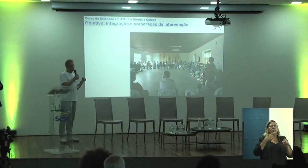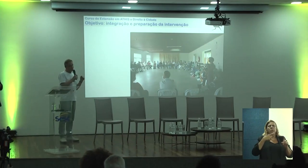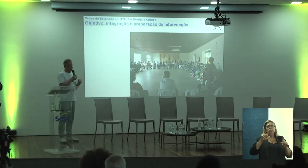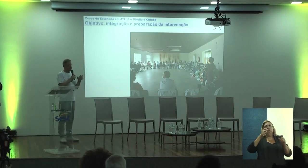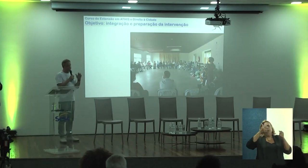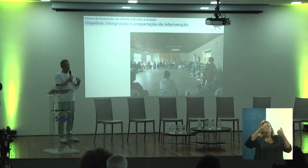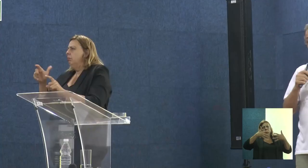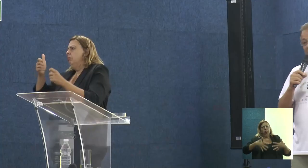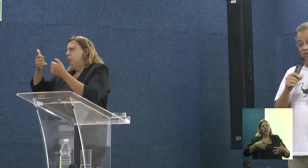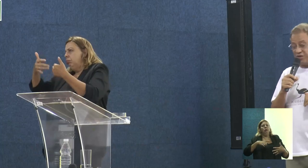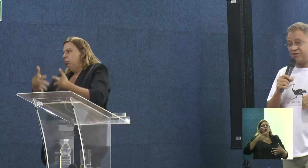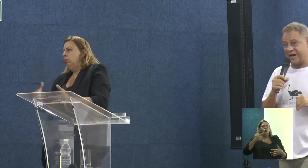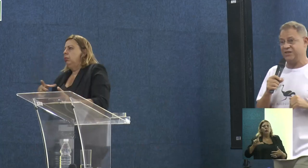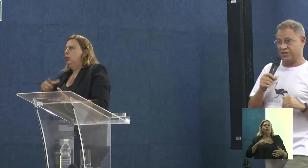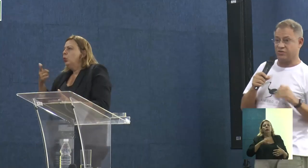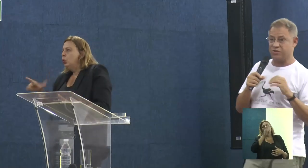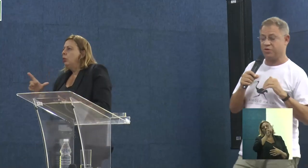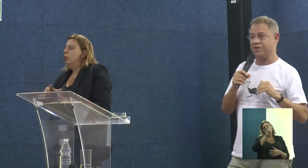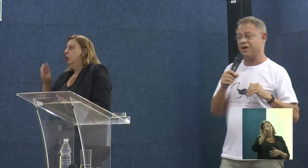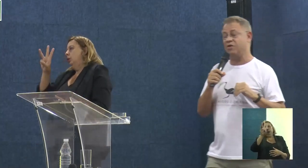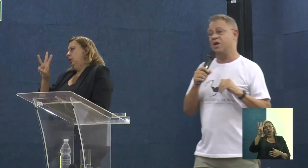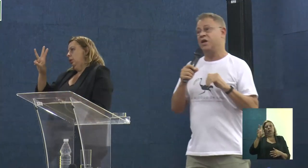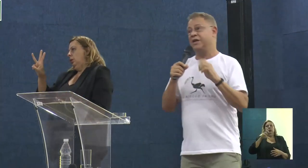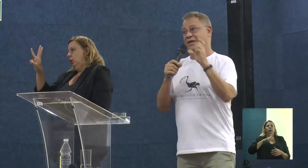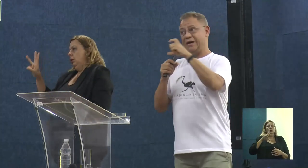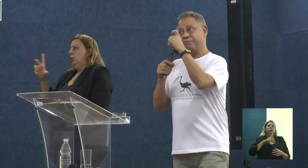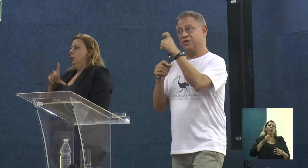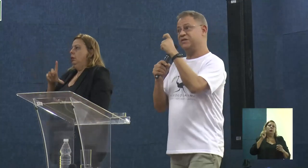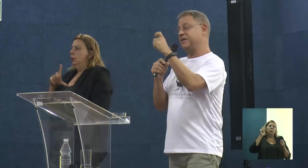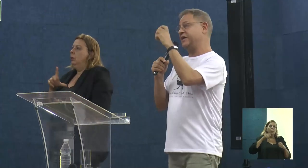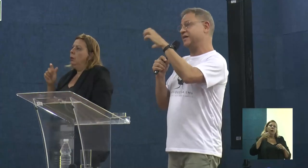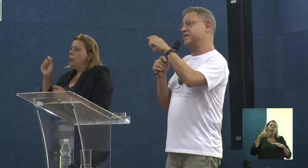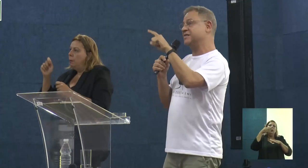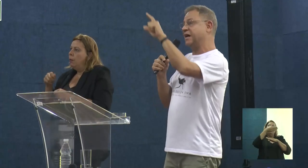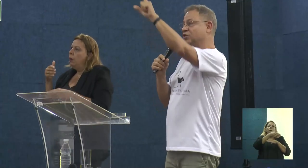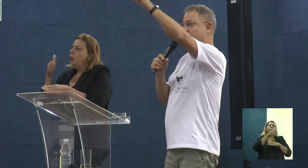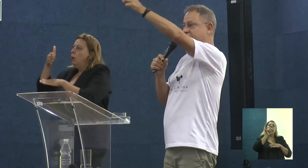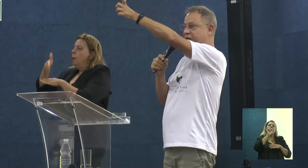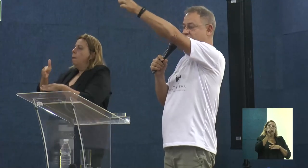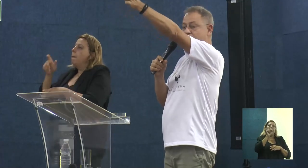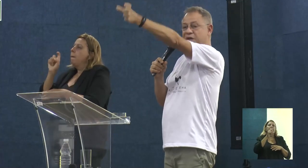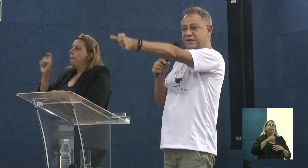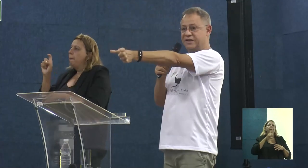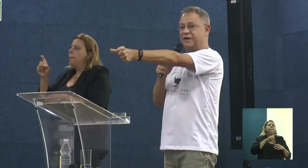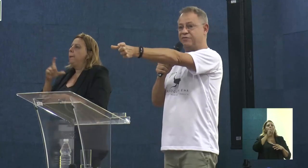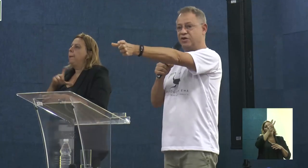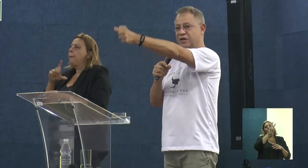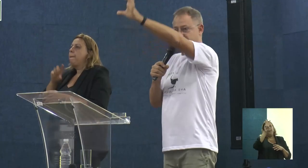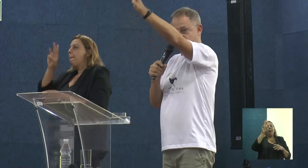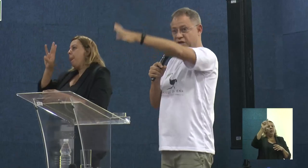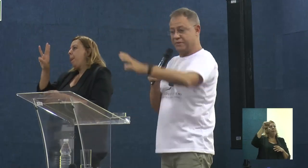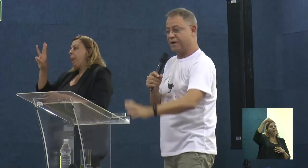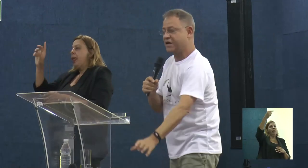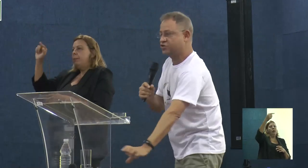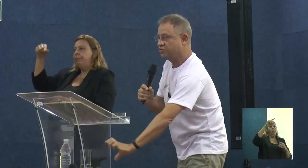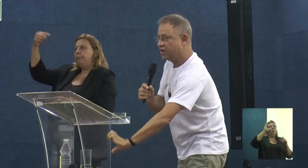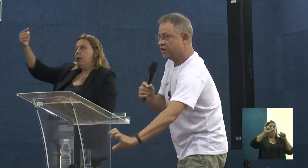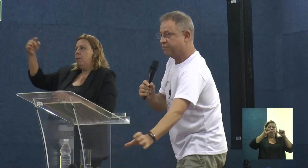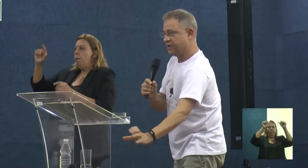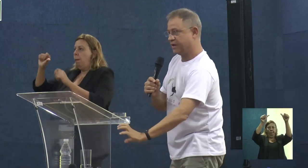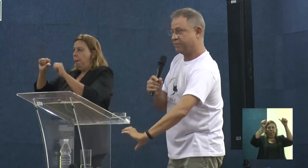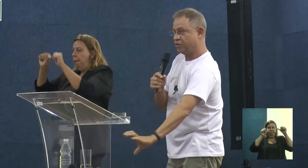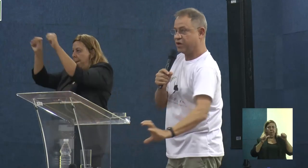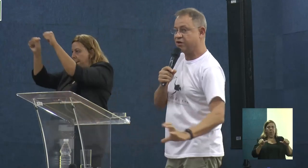obviamente, o curso, a gente tem no nosso site, no nosso portal, que pode ser acessado no banner que está lá fora,